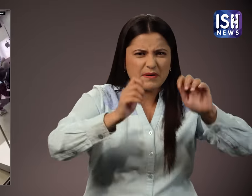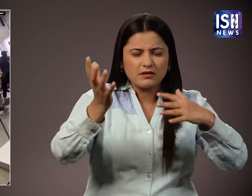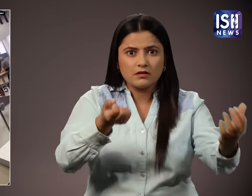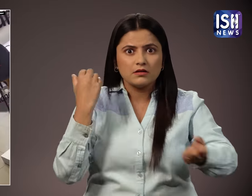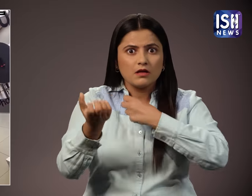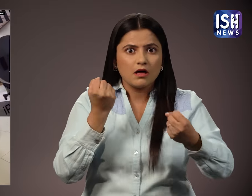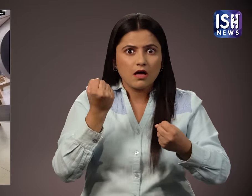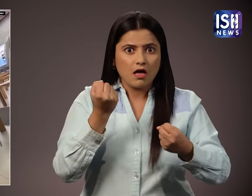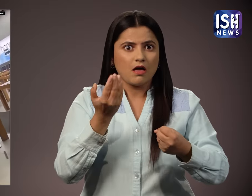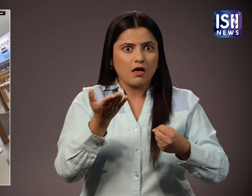लूट रहे थे